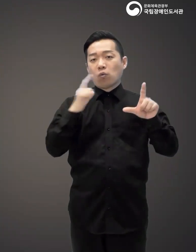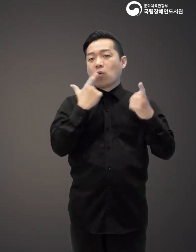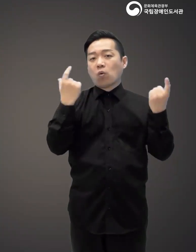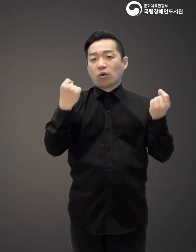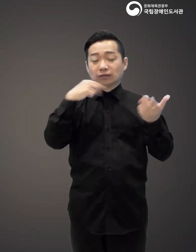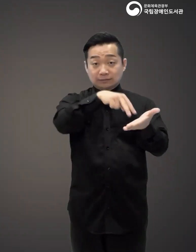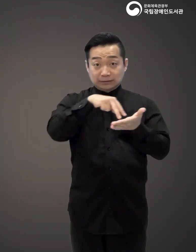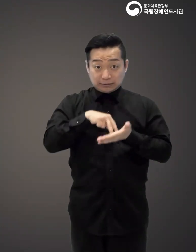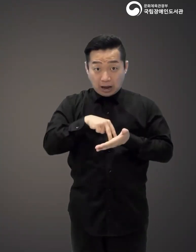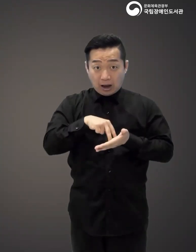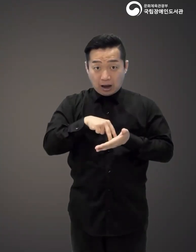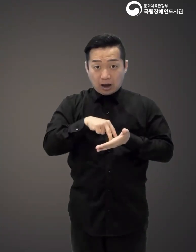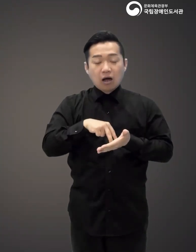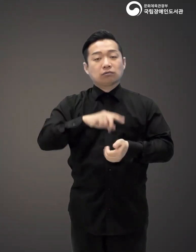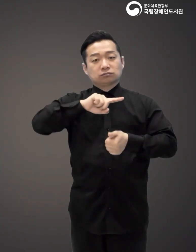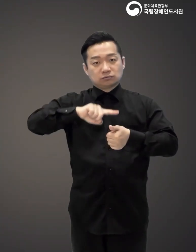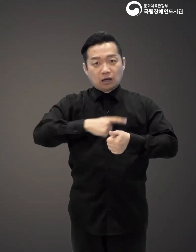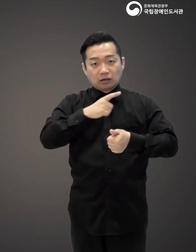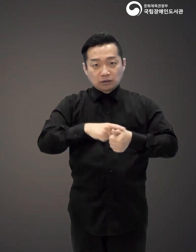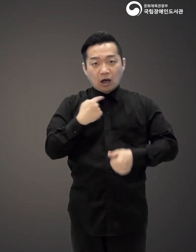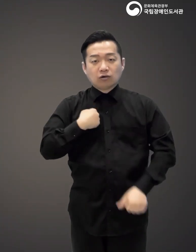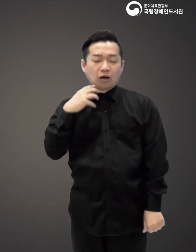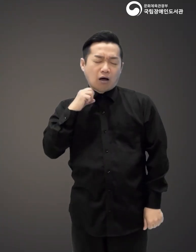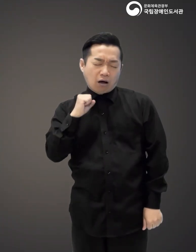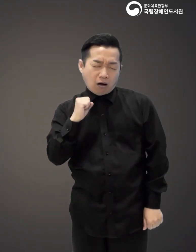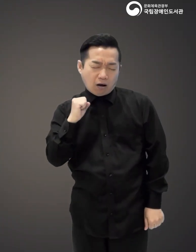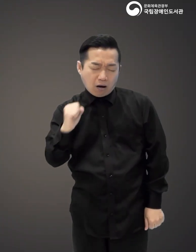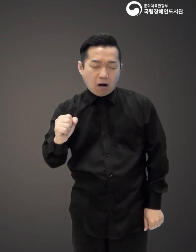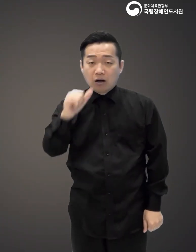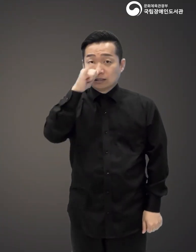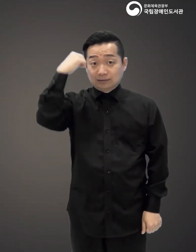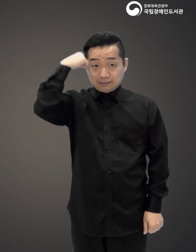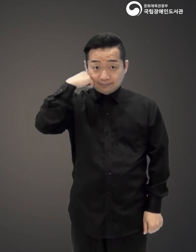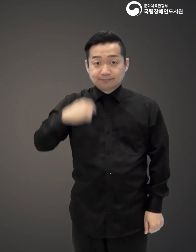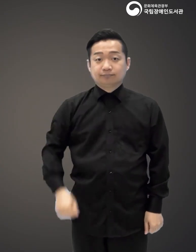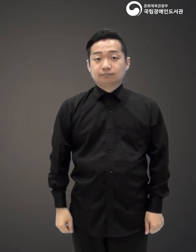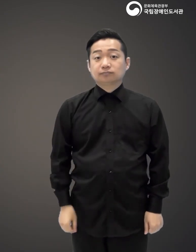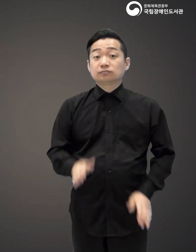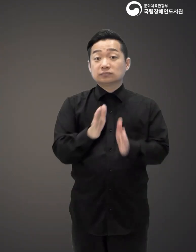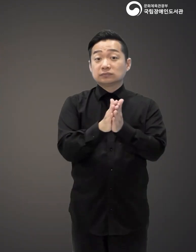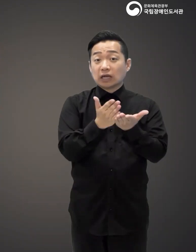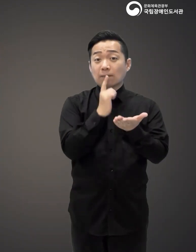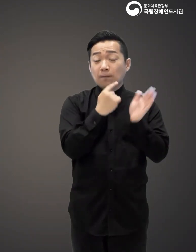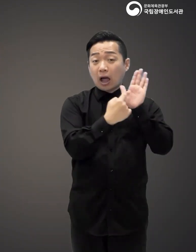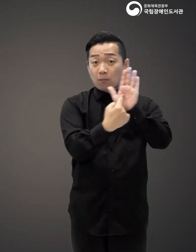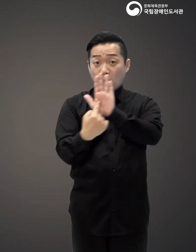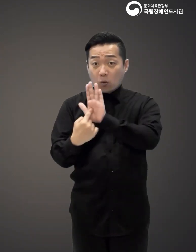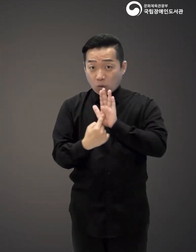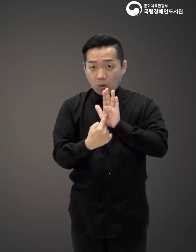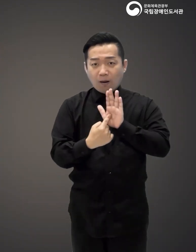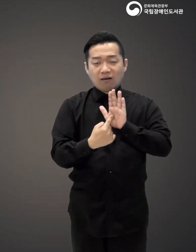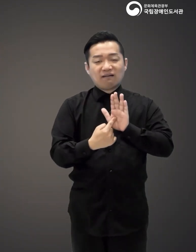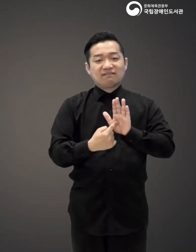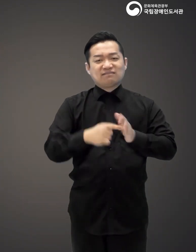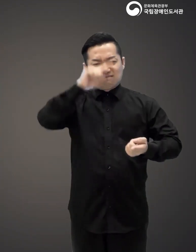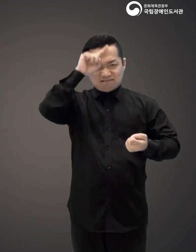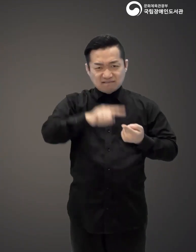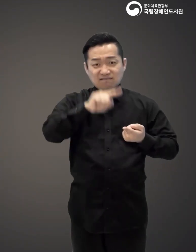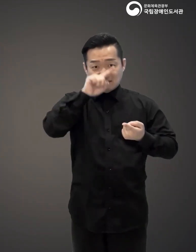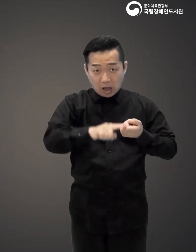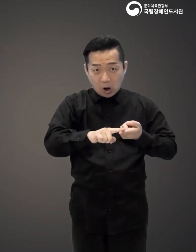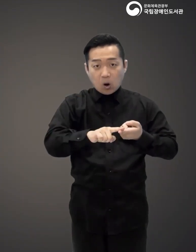된 것처럼 생생하게 자꾸 어딘가로 우리를 이끌어 갑니다. 그만큼 책의 표현은 거침이 없는 나일 것이고